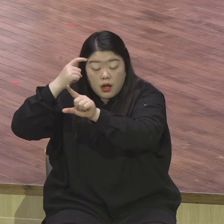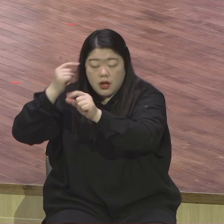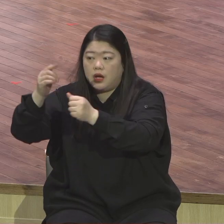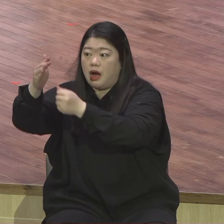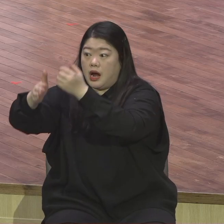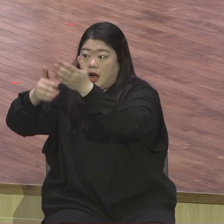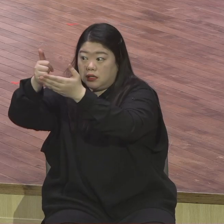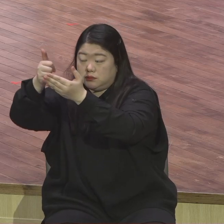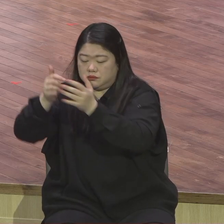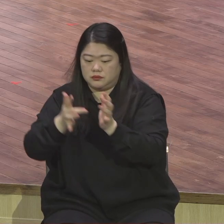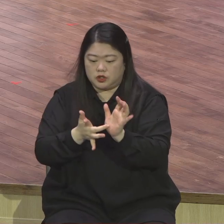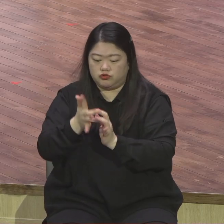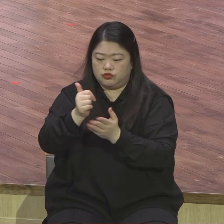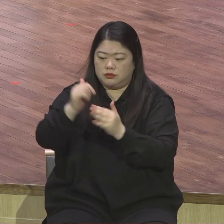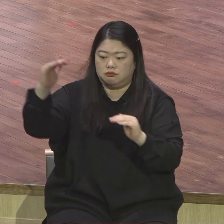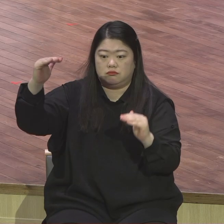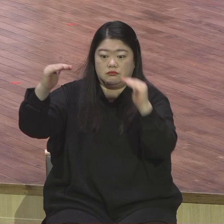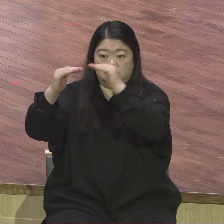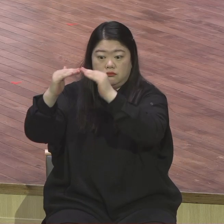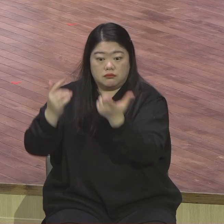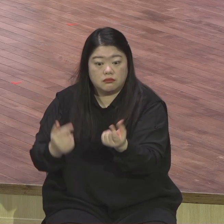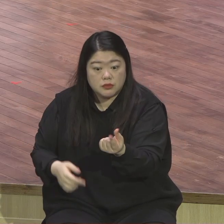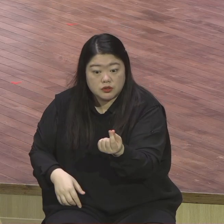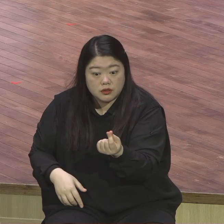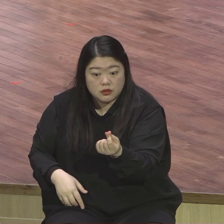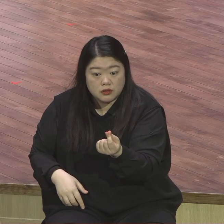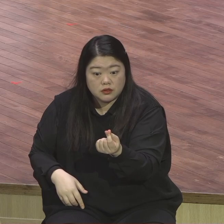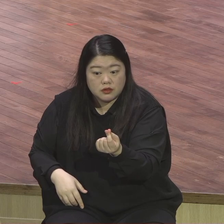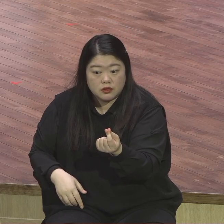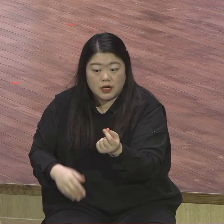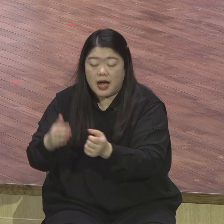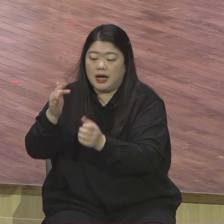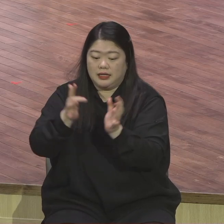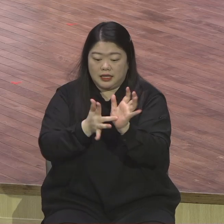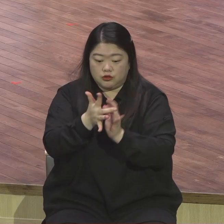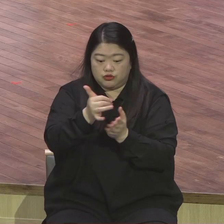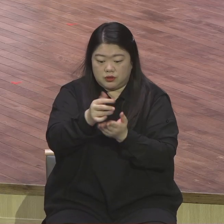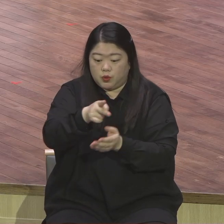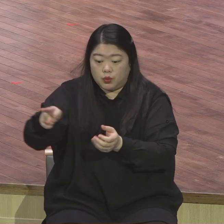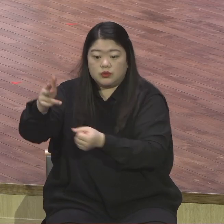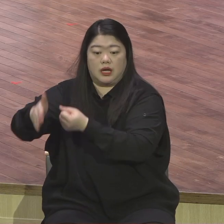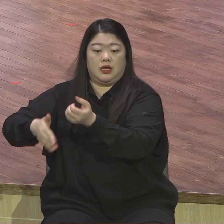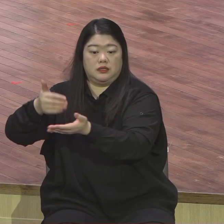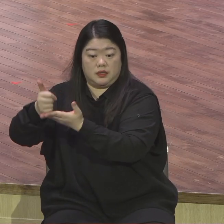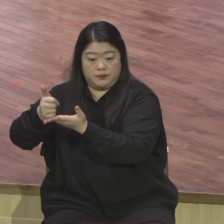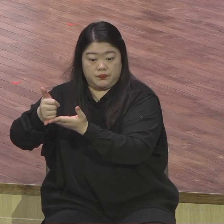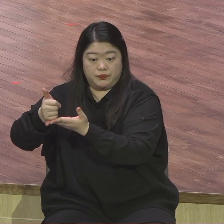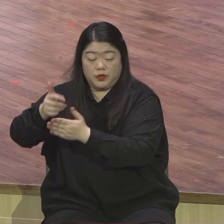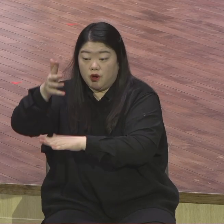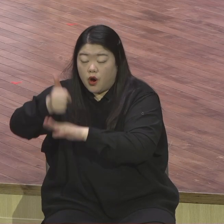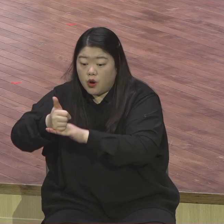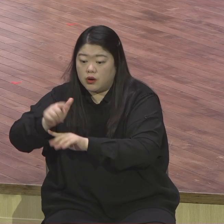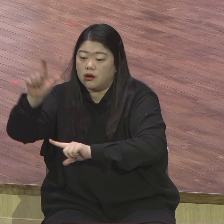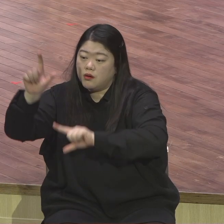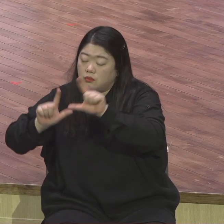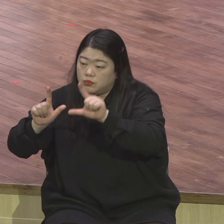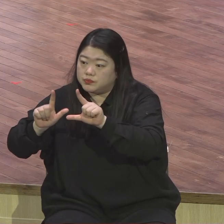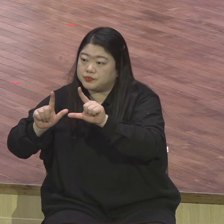예수님은 원래 하나님이시고 영광된 형체를 가지신 분인데 변화산에서 변형됐다는 것은 이미